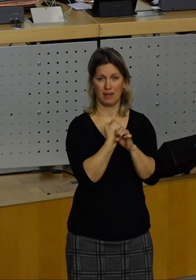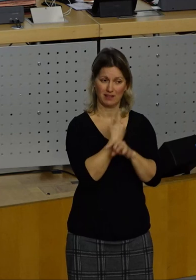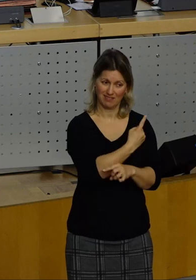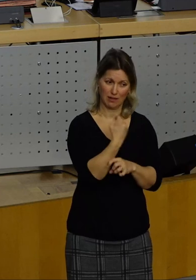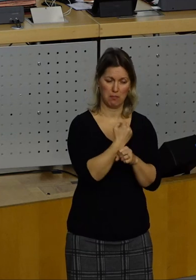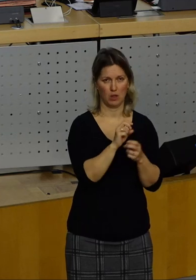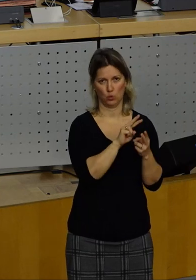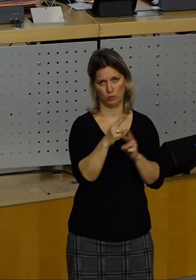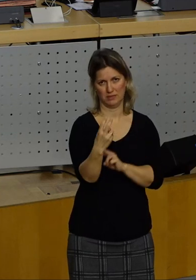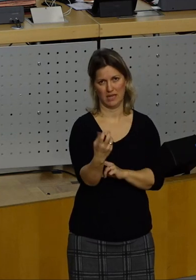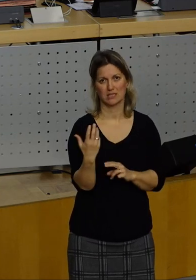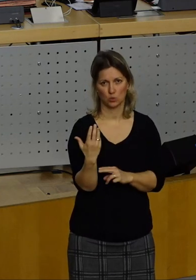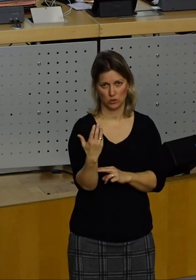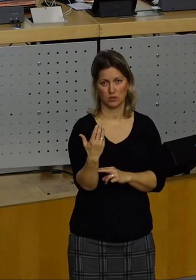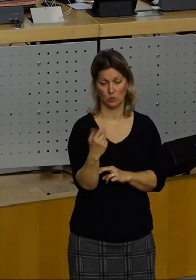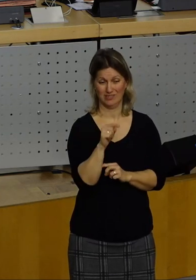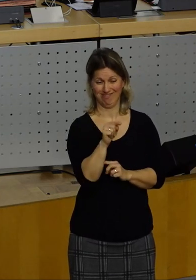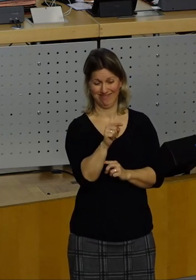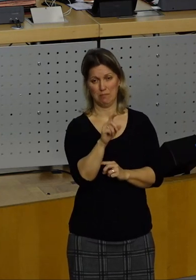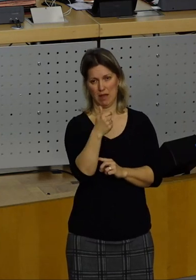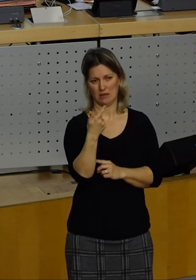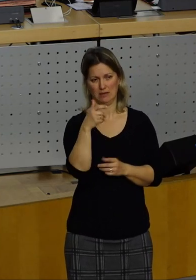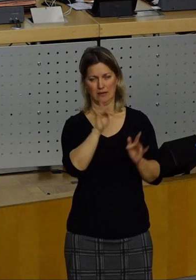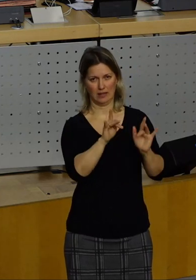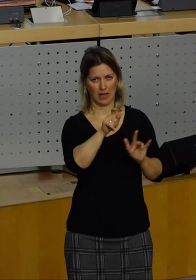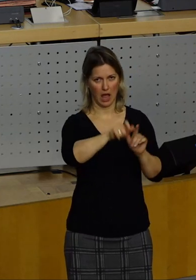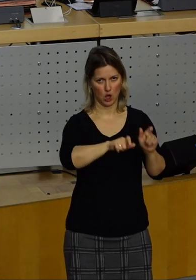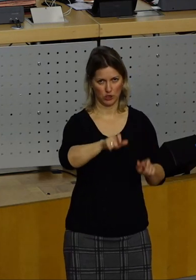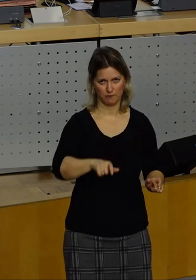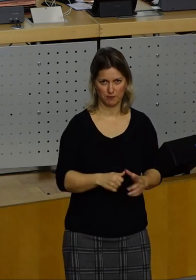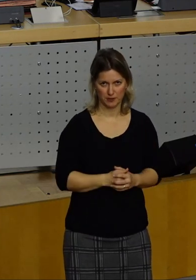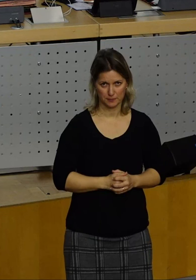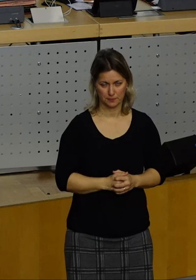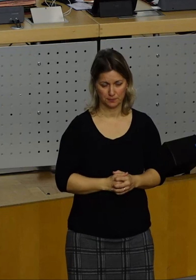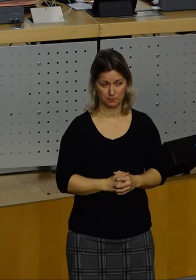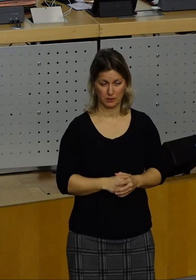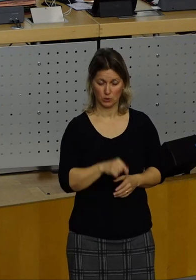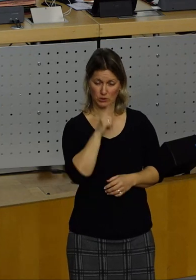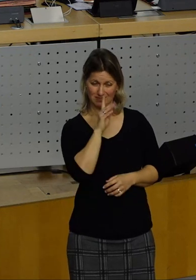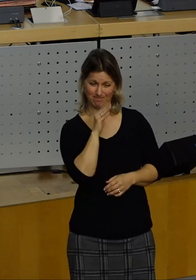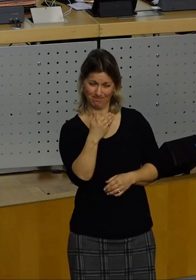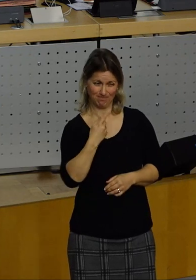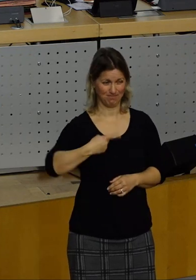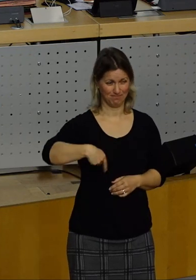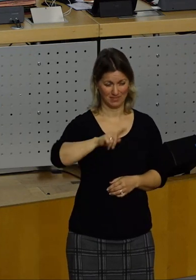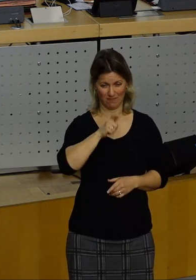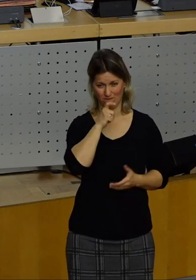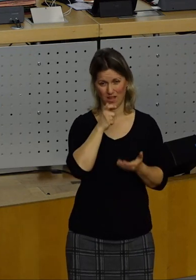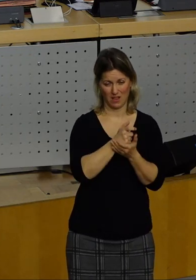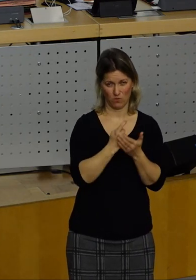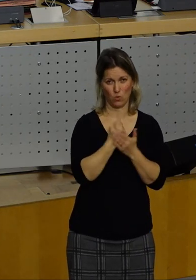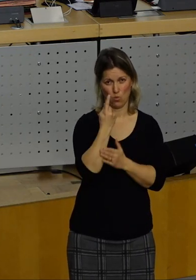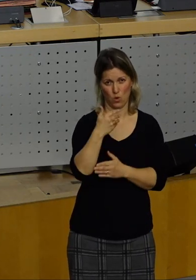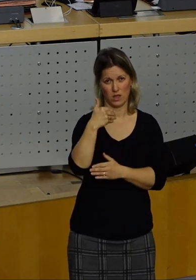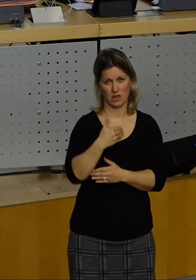dann, die im Zweiten Fall auch in der Kritik stehen. Ich glaube, dort haben wir alle eine große Verantwortung. Mehr